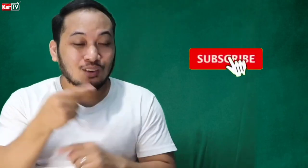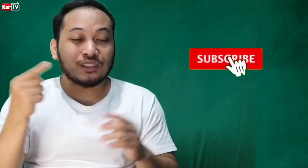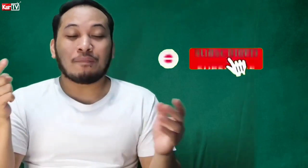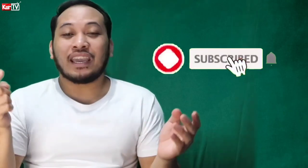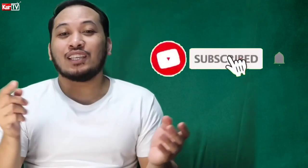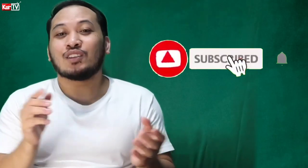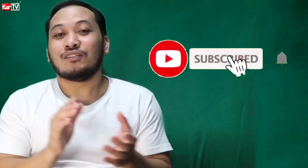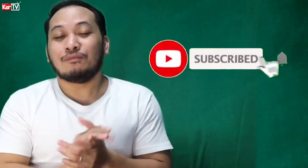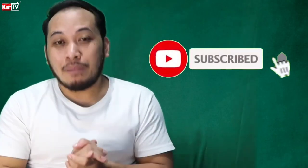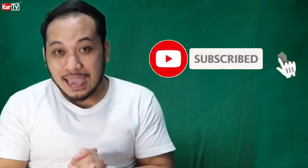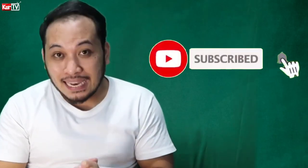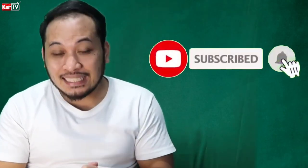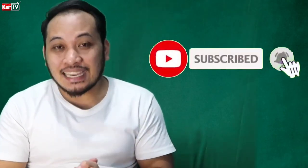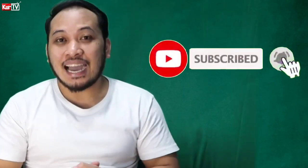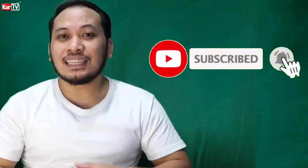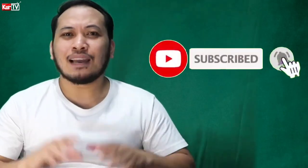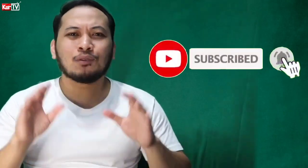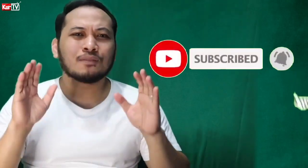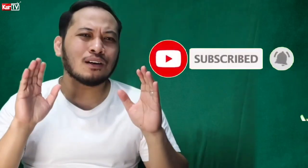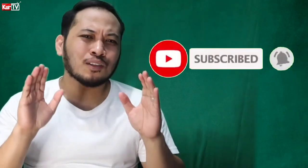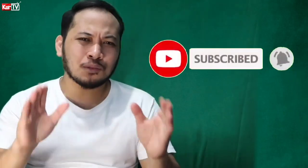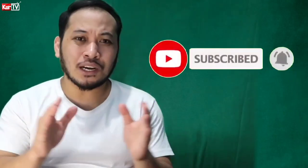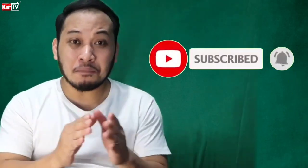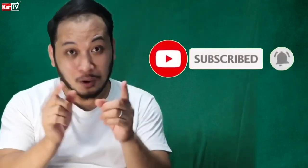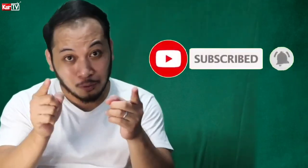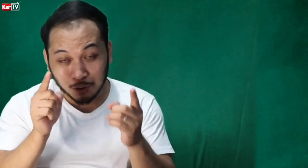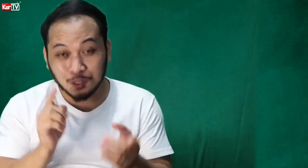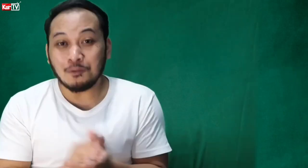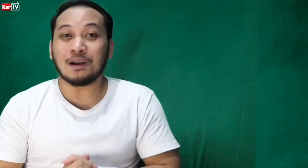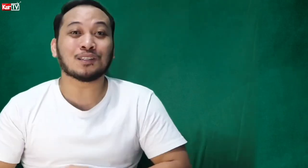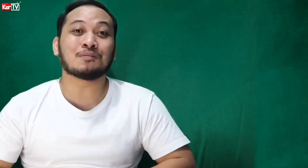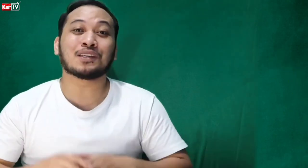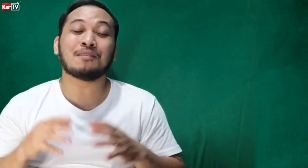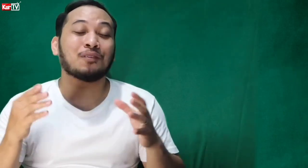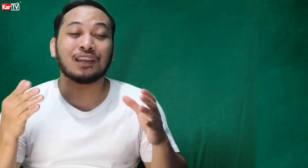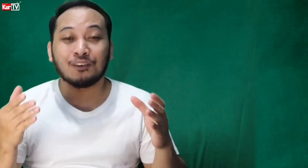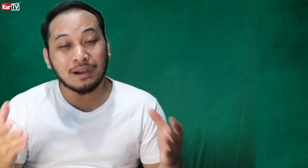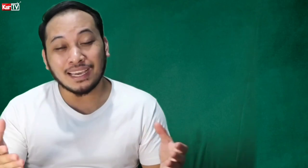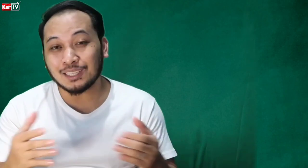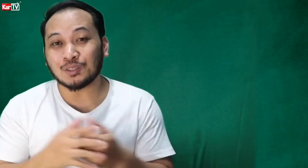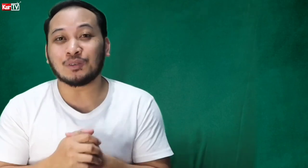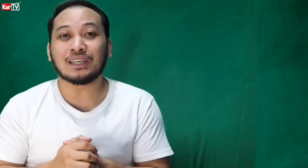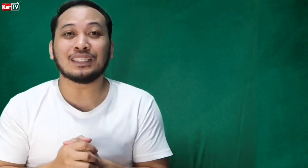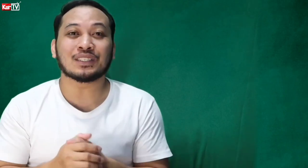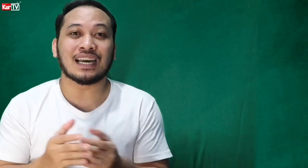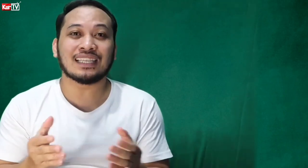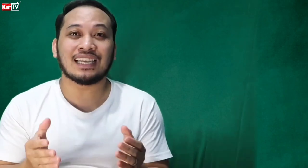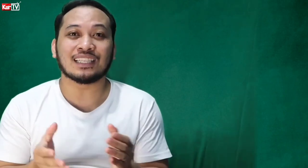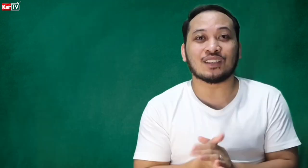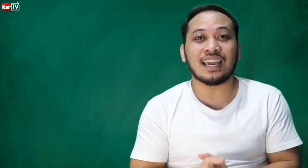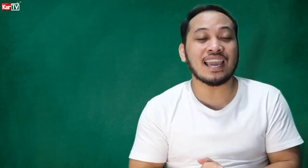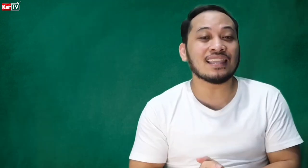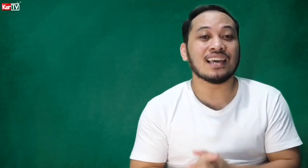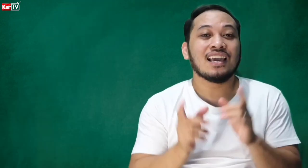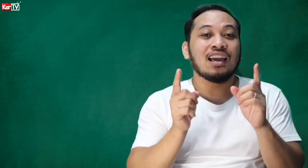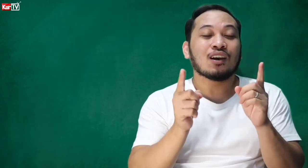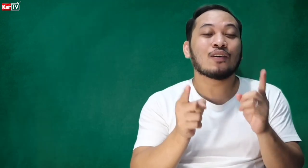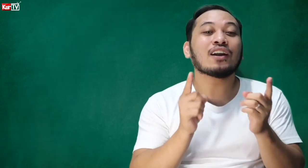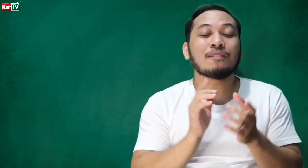notification bell dyan. Tapos mag-subscribe ka kung gusto mong mag-subscribe kung ikaw man ay natutuwa dito sa ating lesson. And, kung ikaw ay